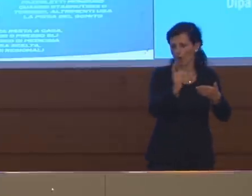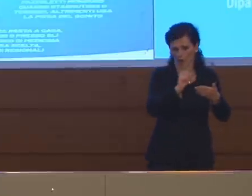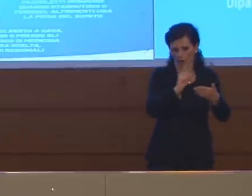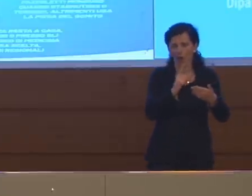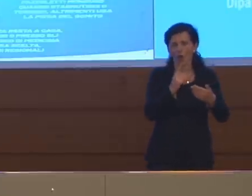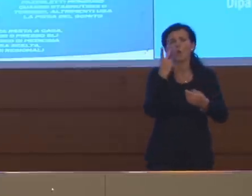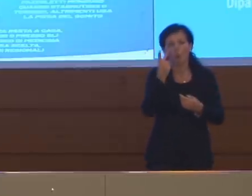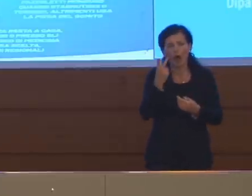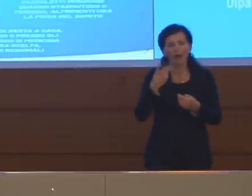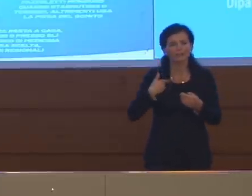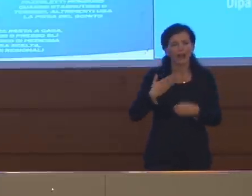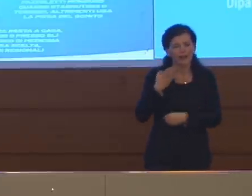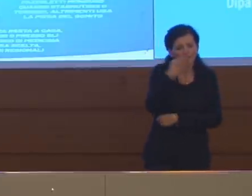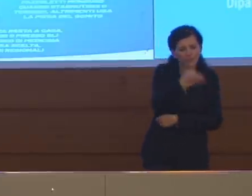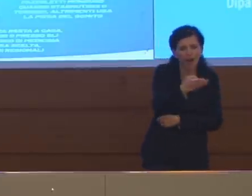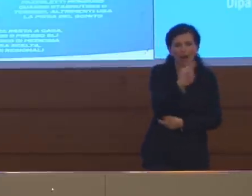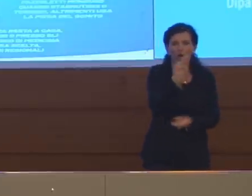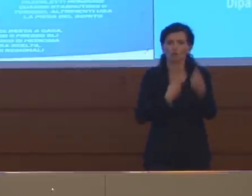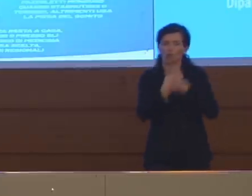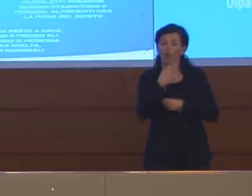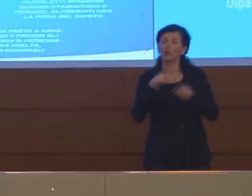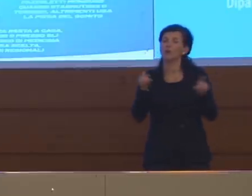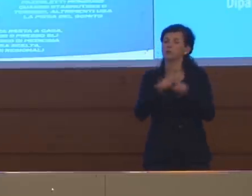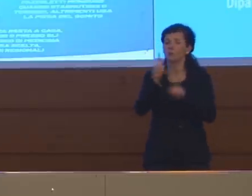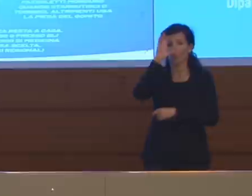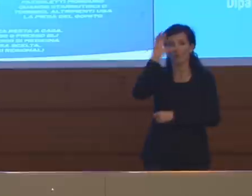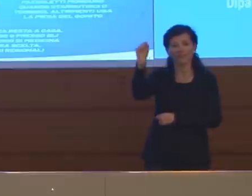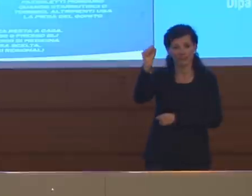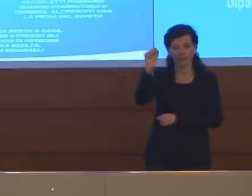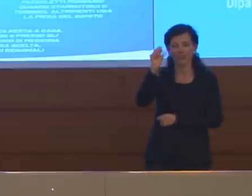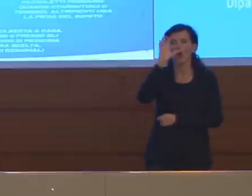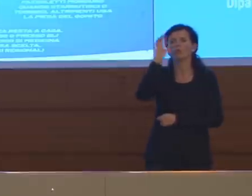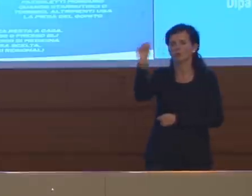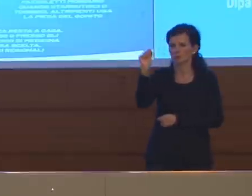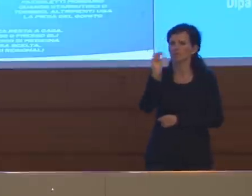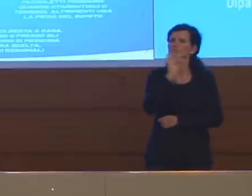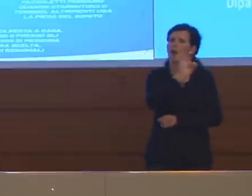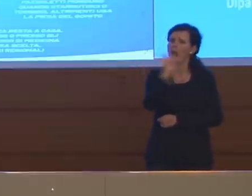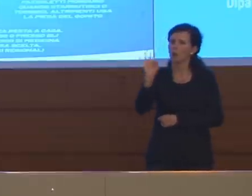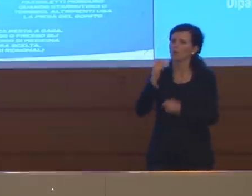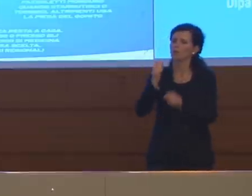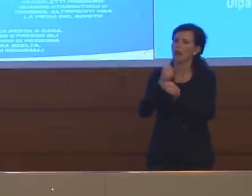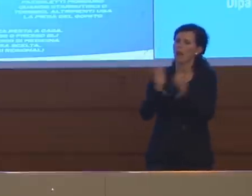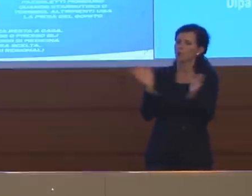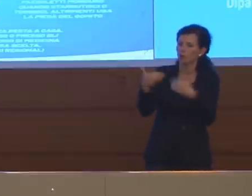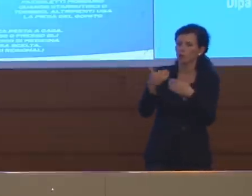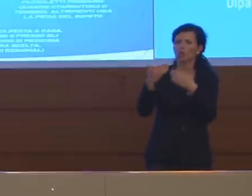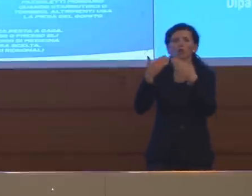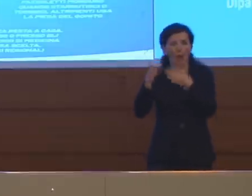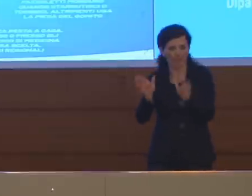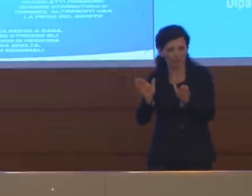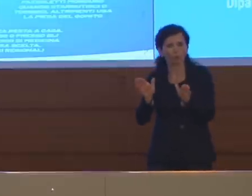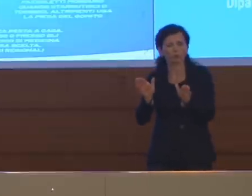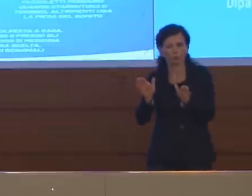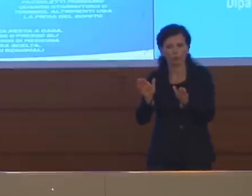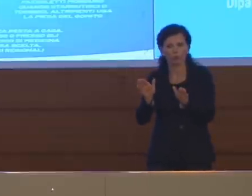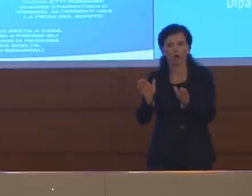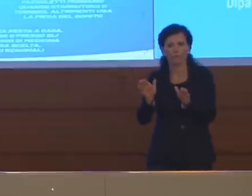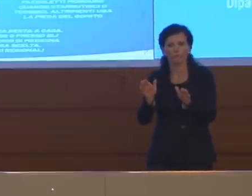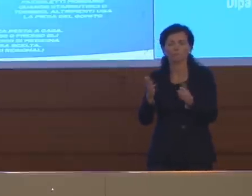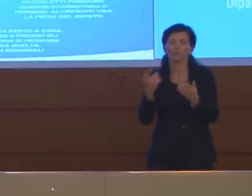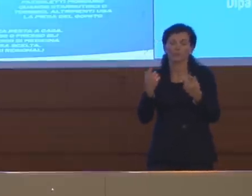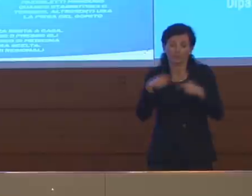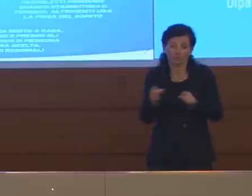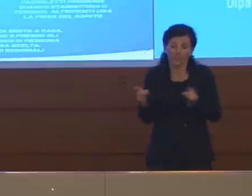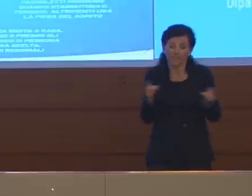Se avete visto anche nel campo universitario sono state date alcune aperture rispetto al laboratorio e altre cose, si è data grande cautela in